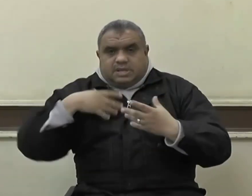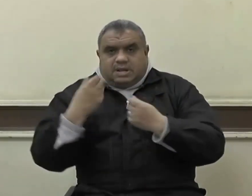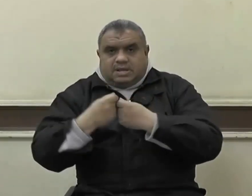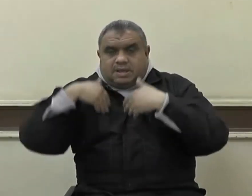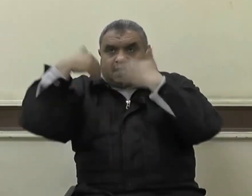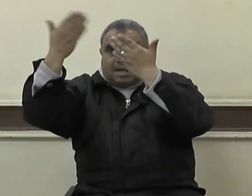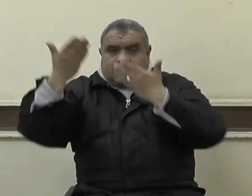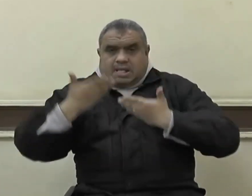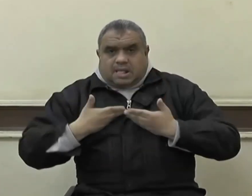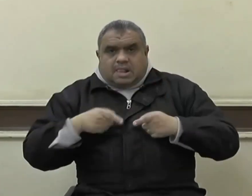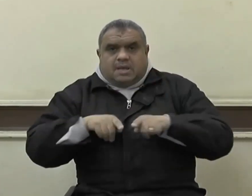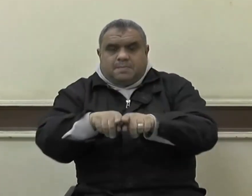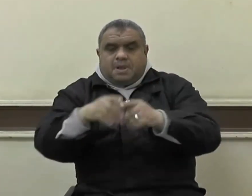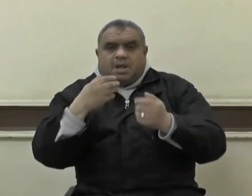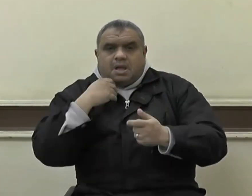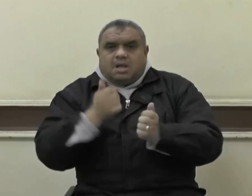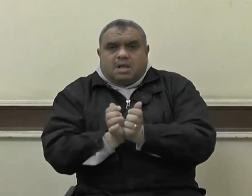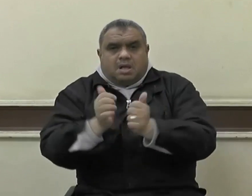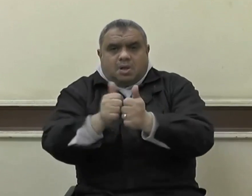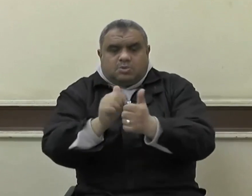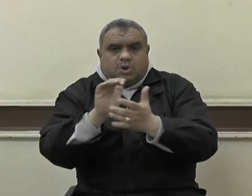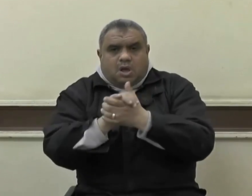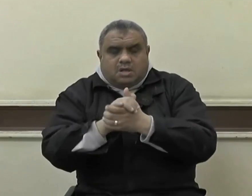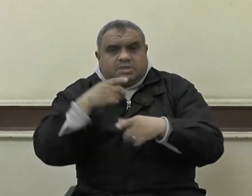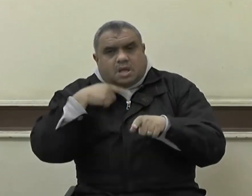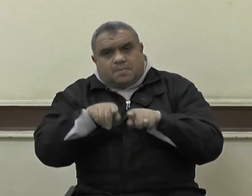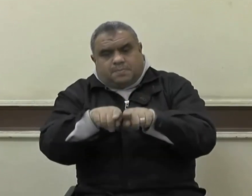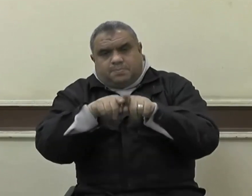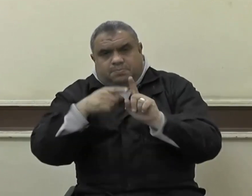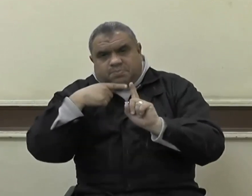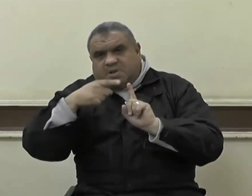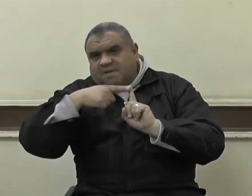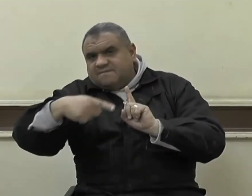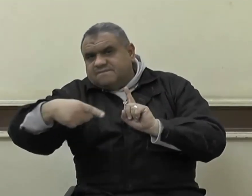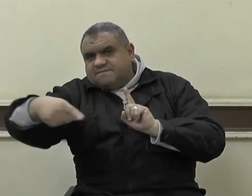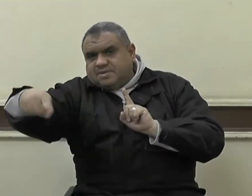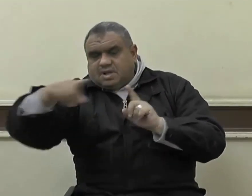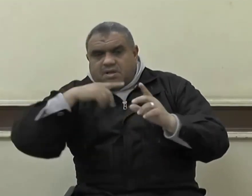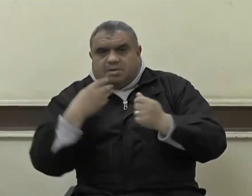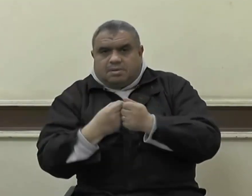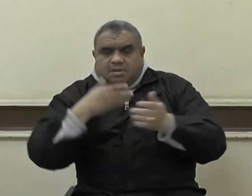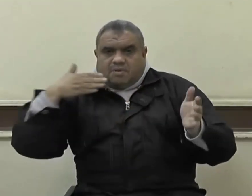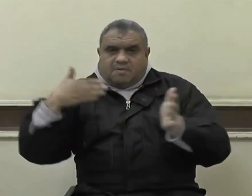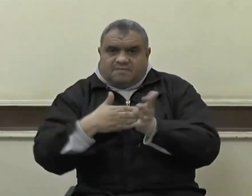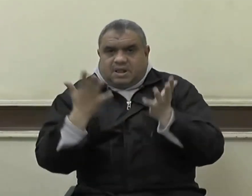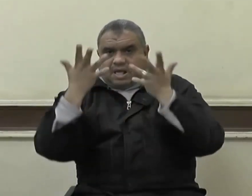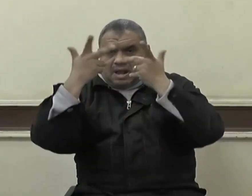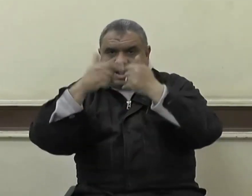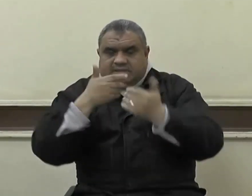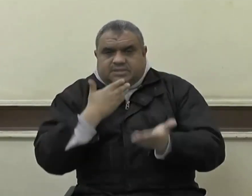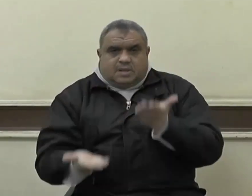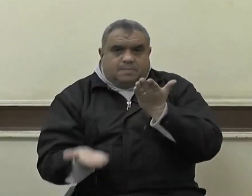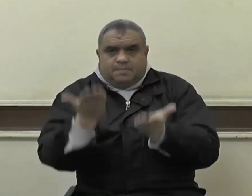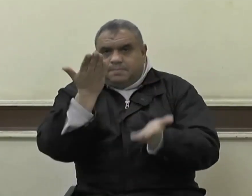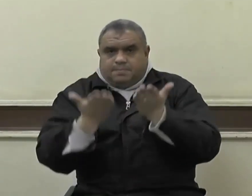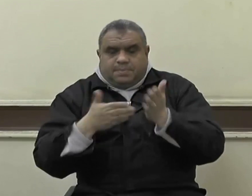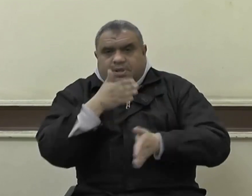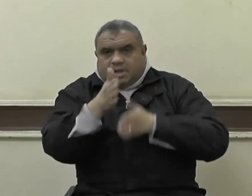اللهم صل وسلم وبارك عليه وعلى آله وصحبه ومن تبعهم بإحسان